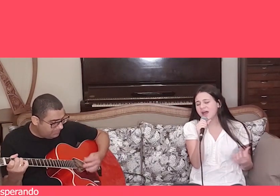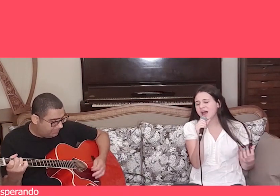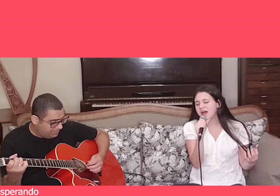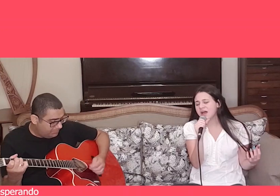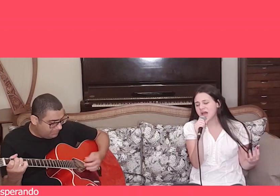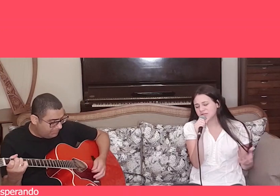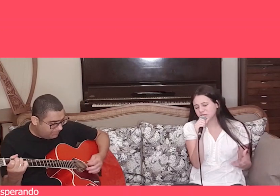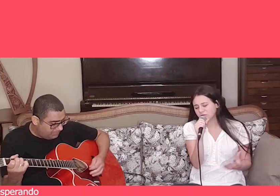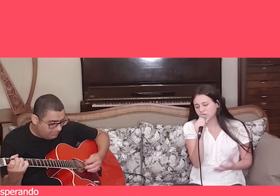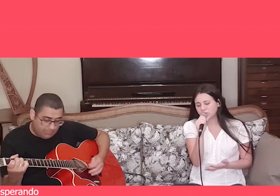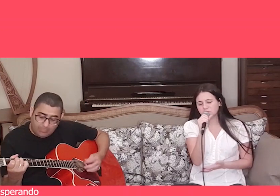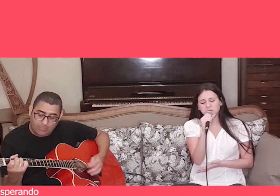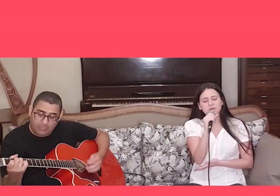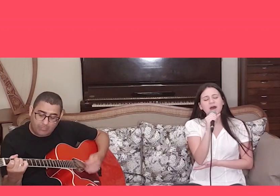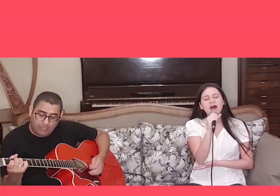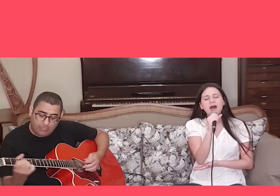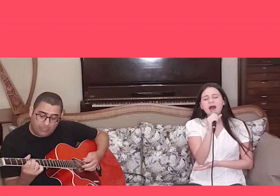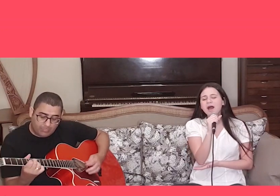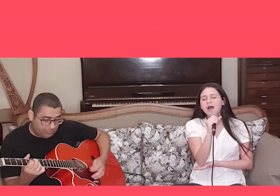esperando